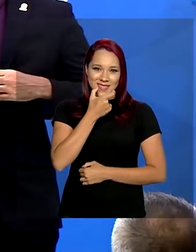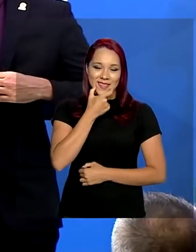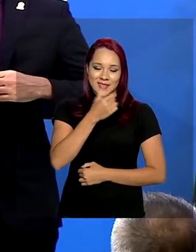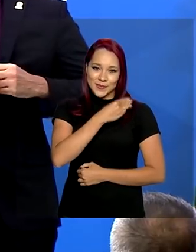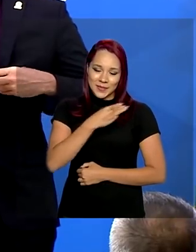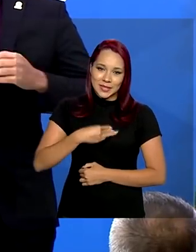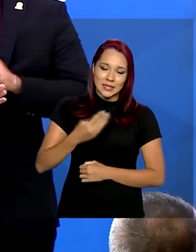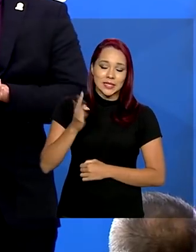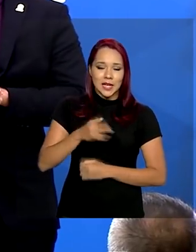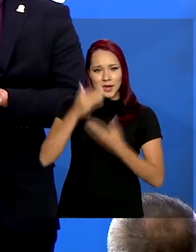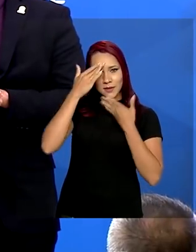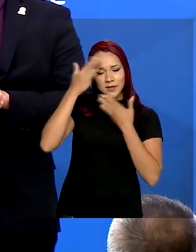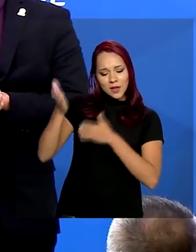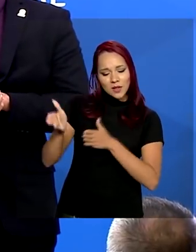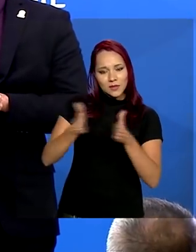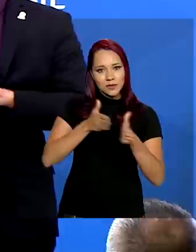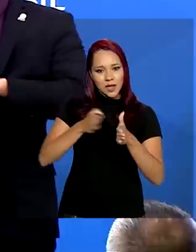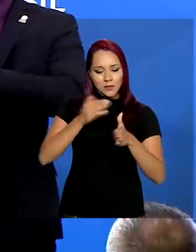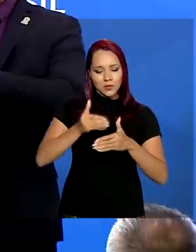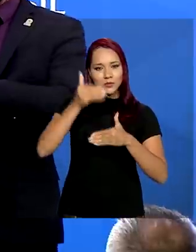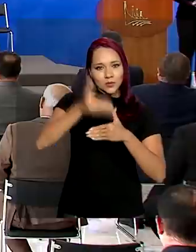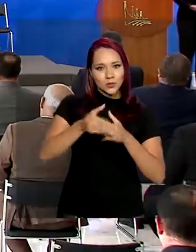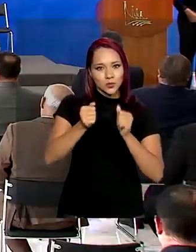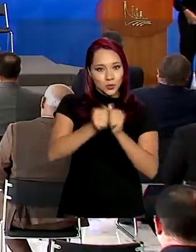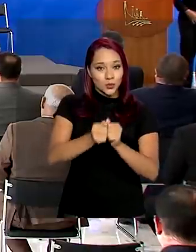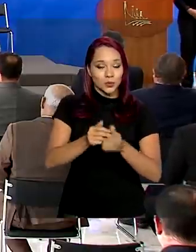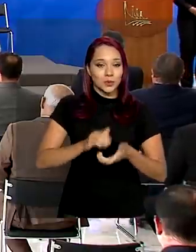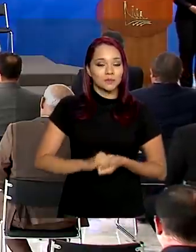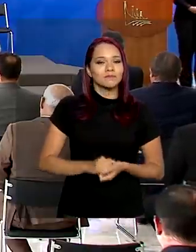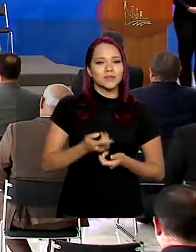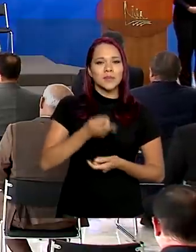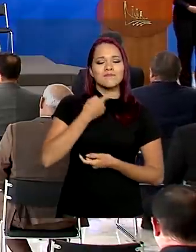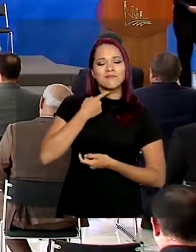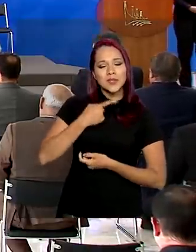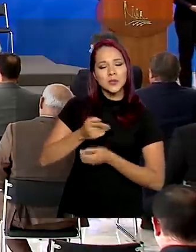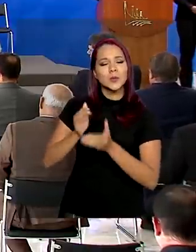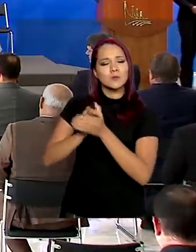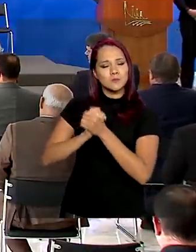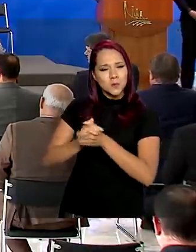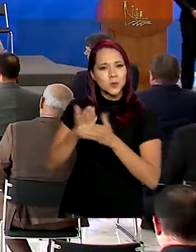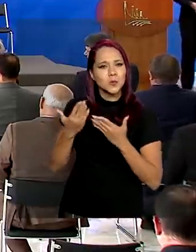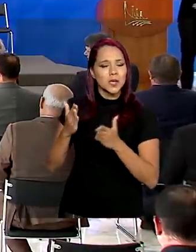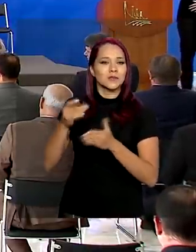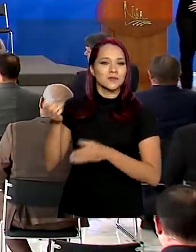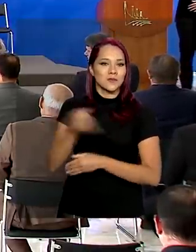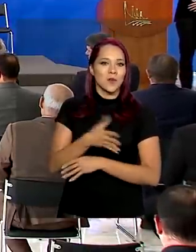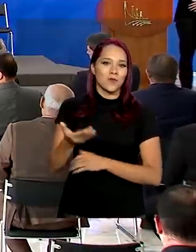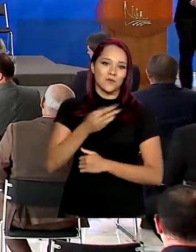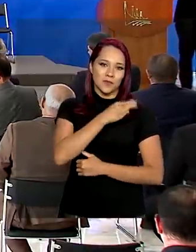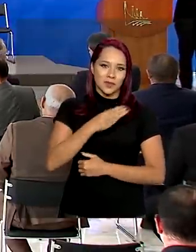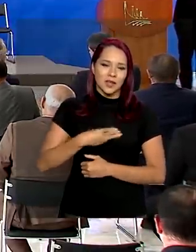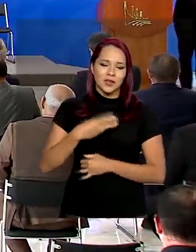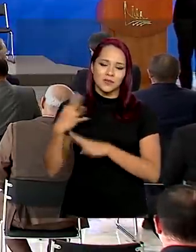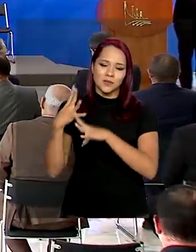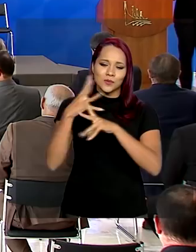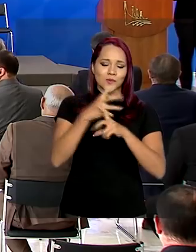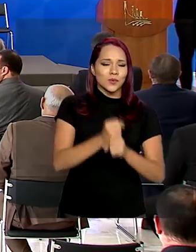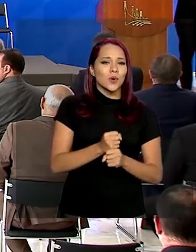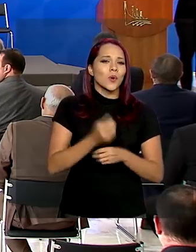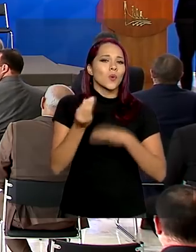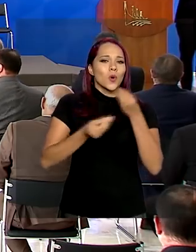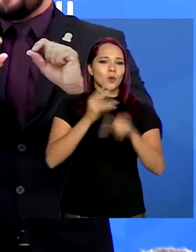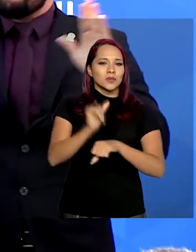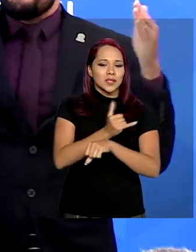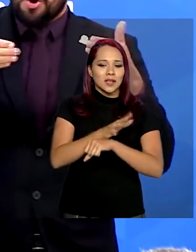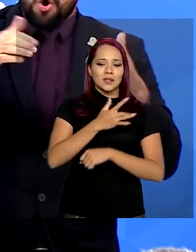agradeceu pelo tempo em que ficou à frente da pasta. Ele desejou sucesso ao novo ministro e fez um balanço das ações na